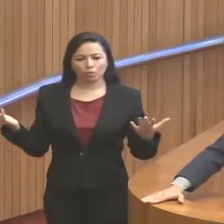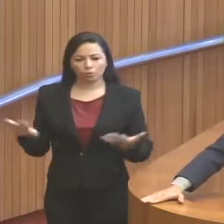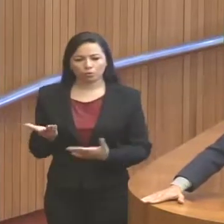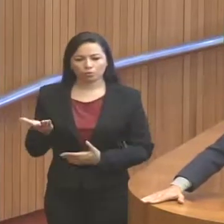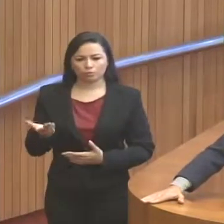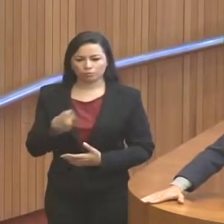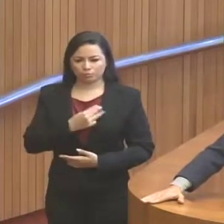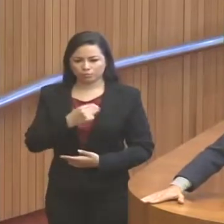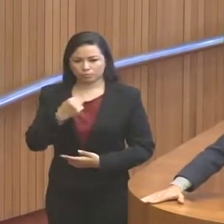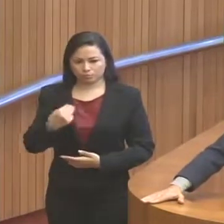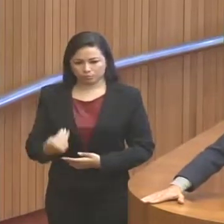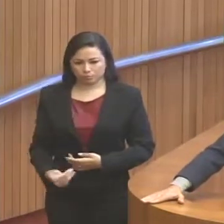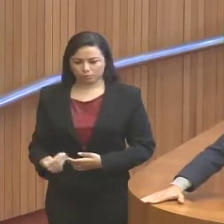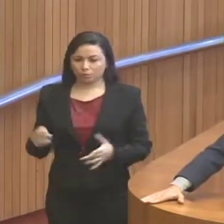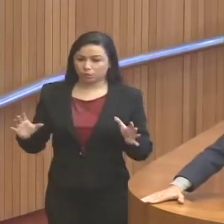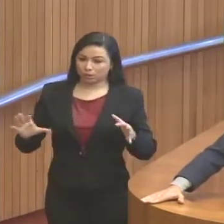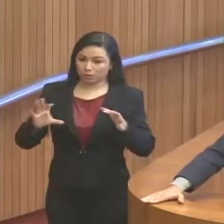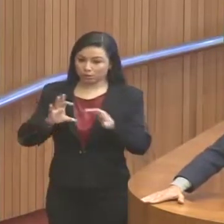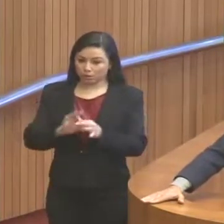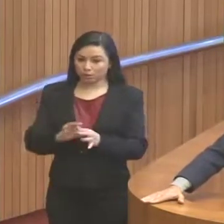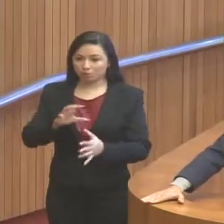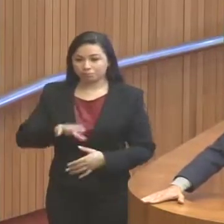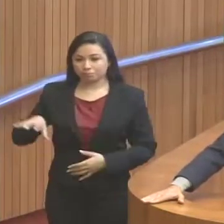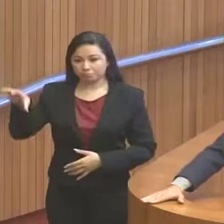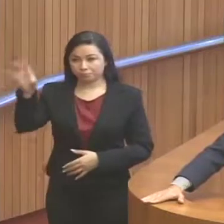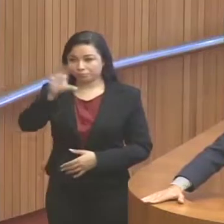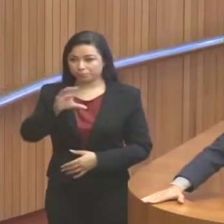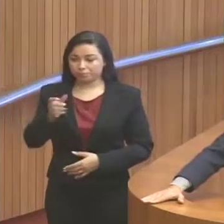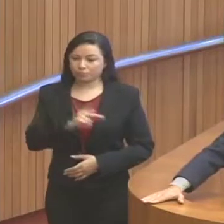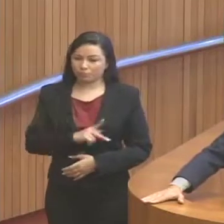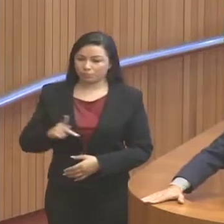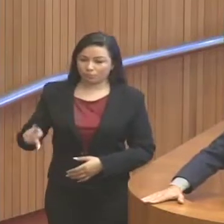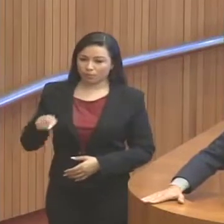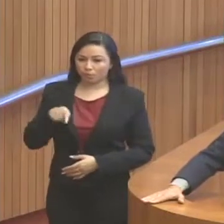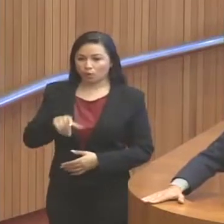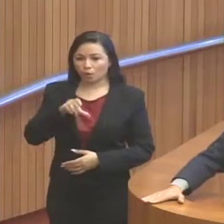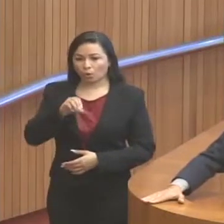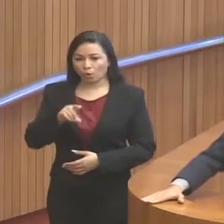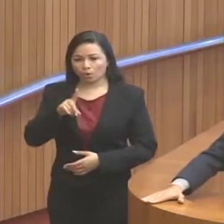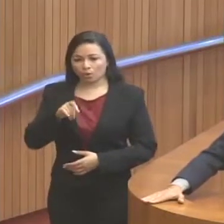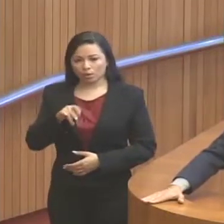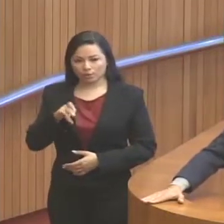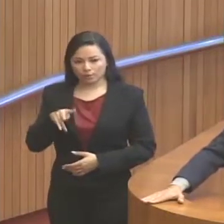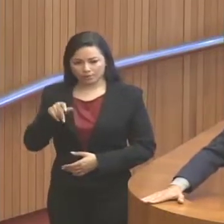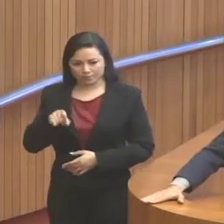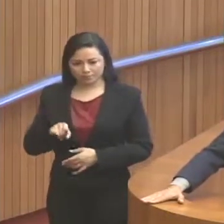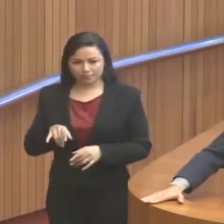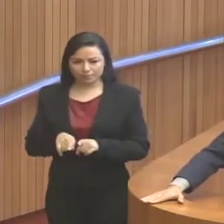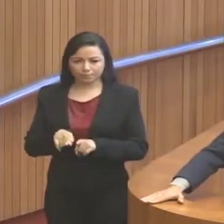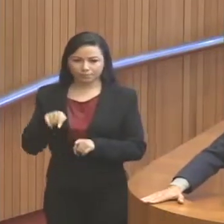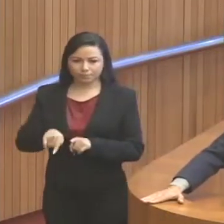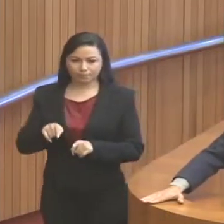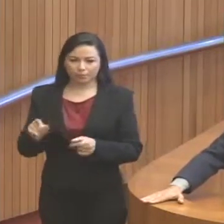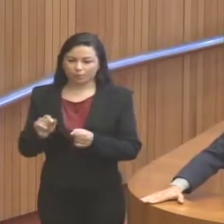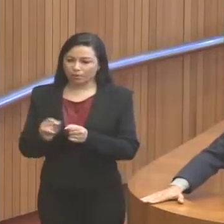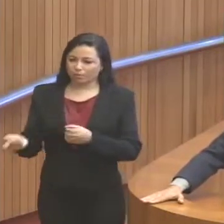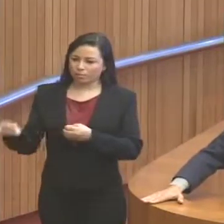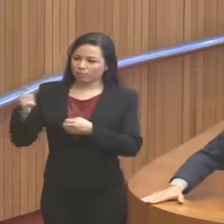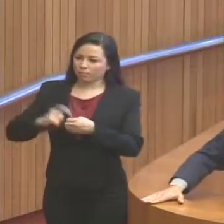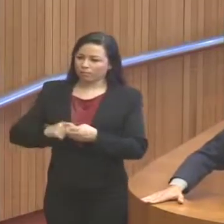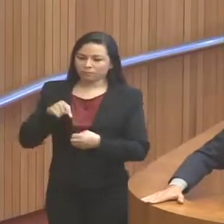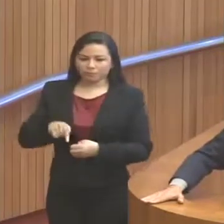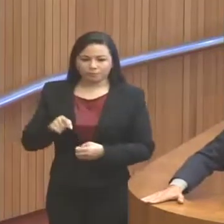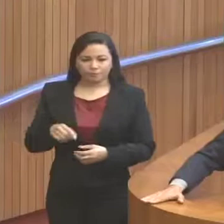o ministro da Integração Regional, o presidente da Codevasp, fazendo convênios.